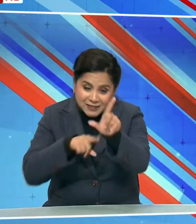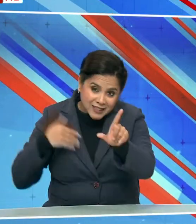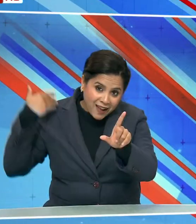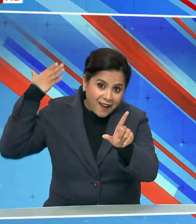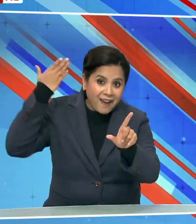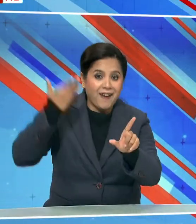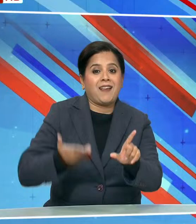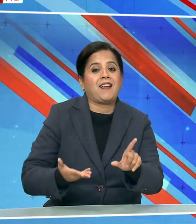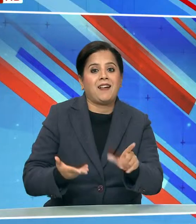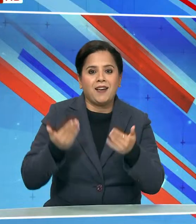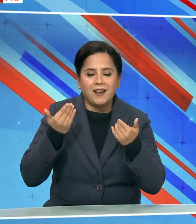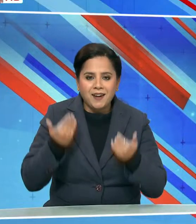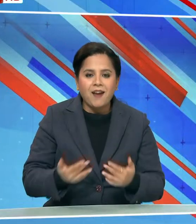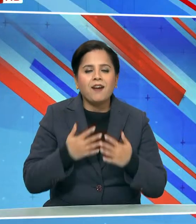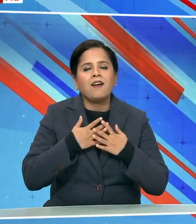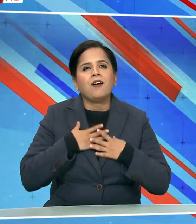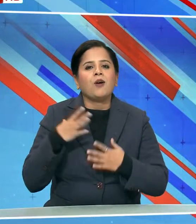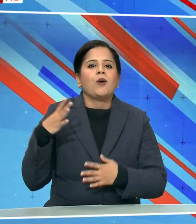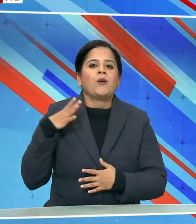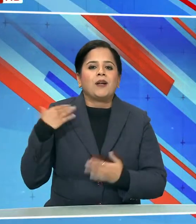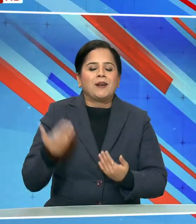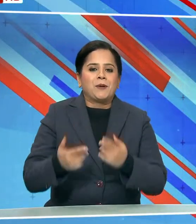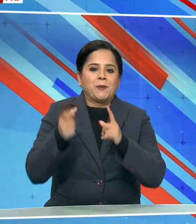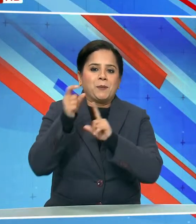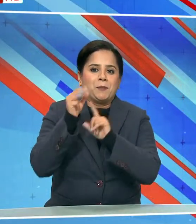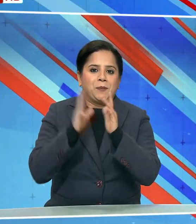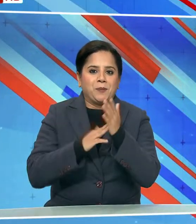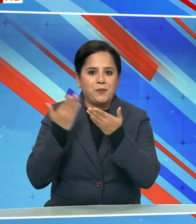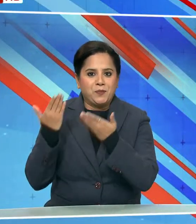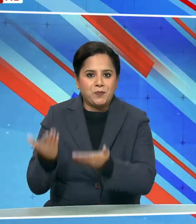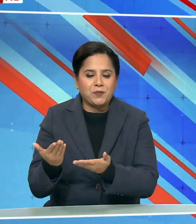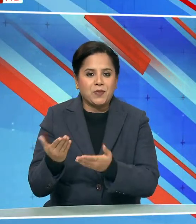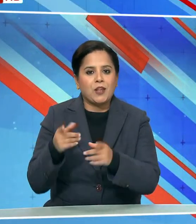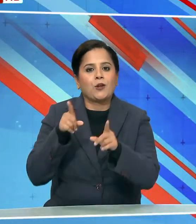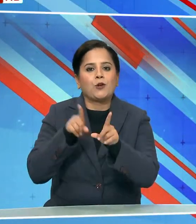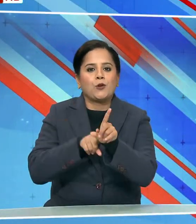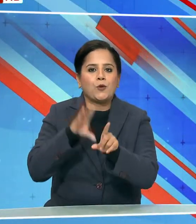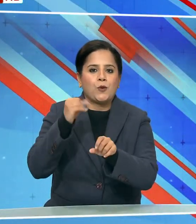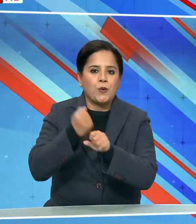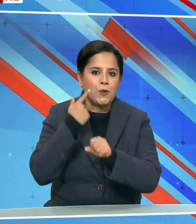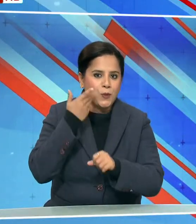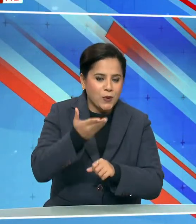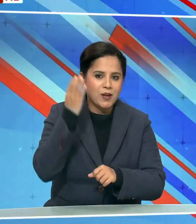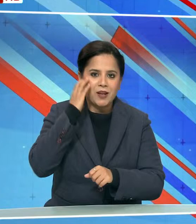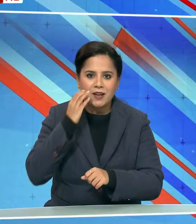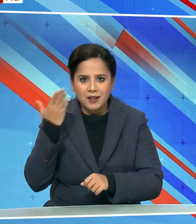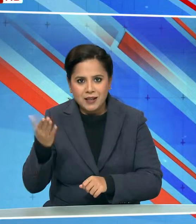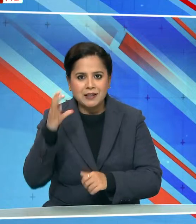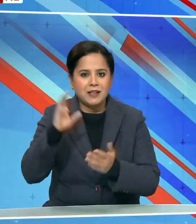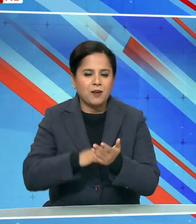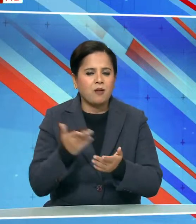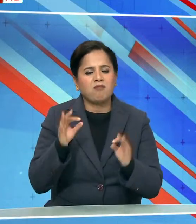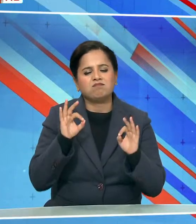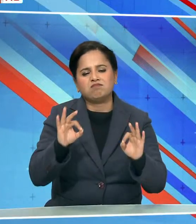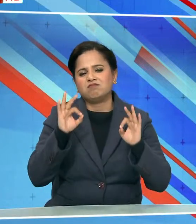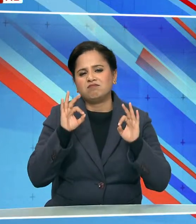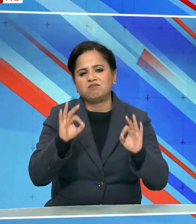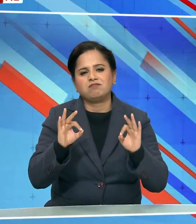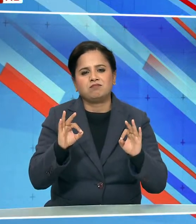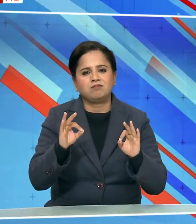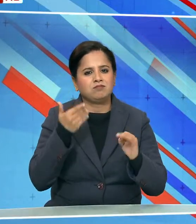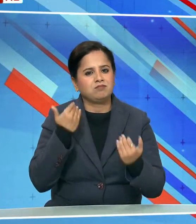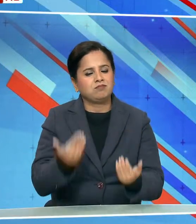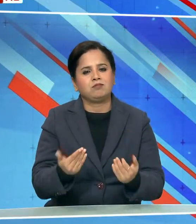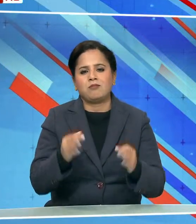बेवात अब जया खतम होगा परधान मंतरी ओगी अधितनाजी बढ़िया जो है अच्छा